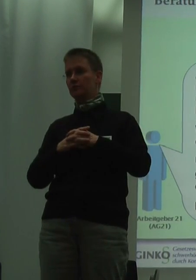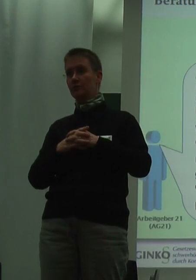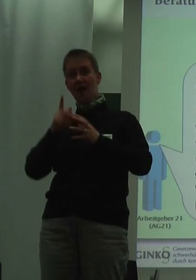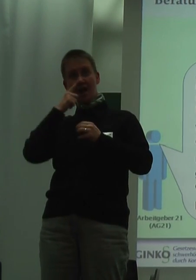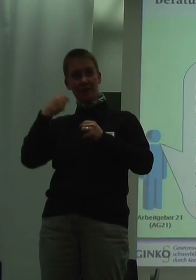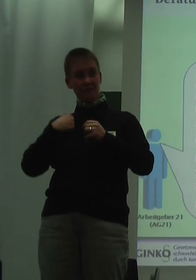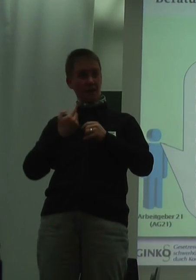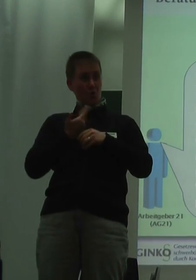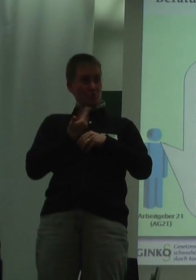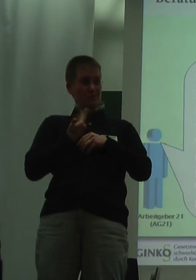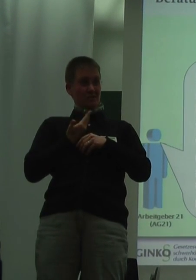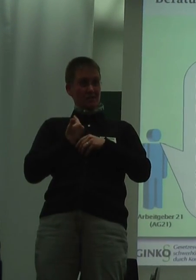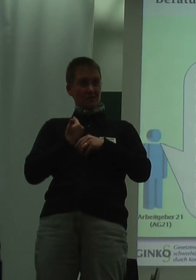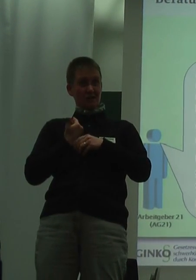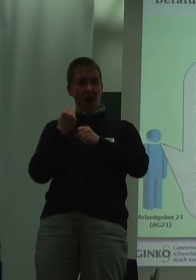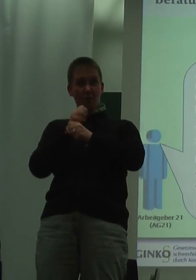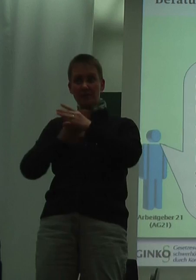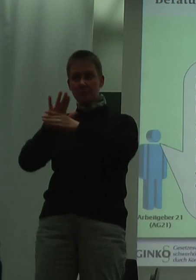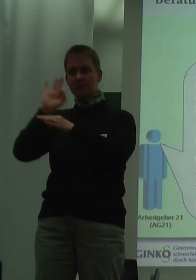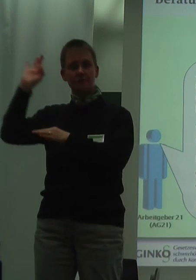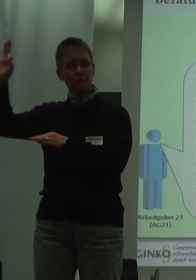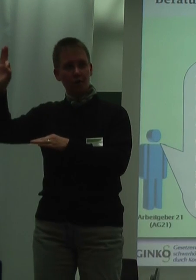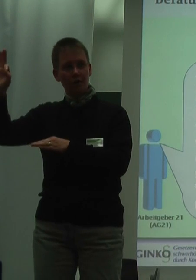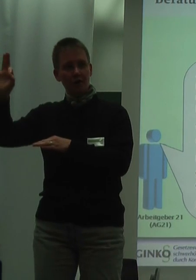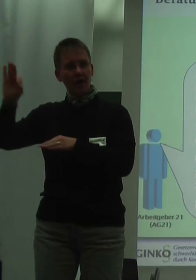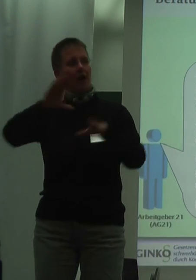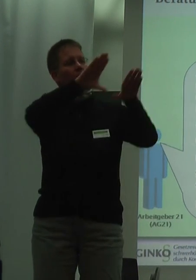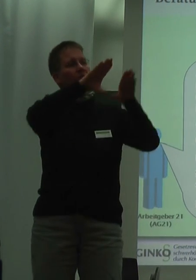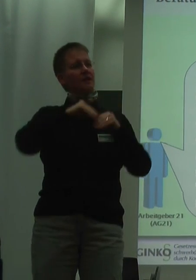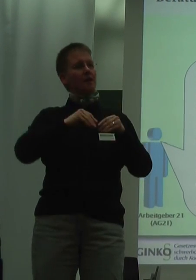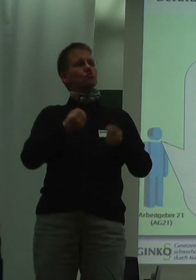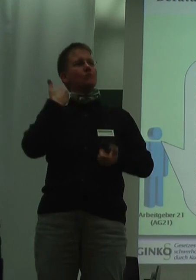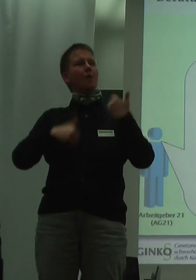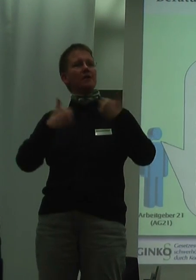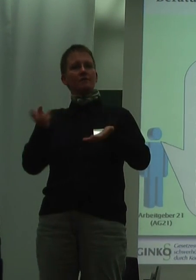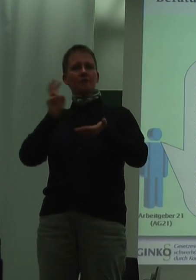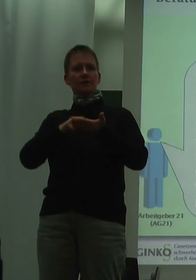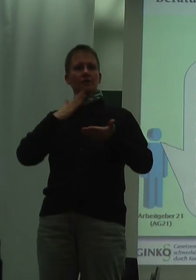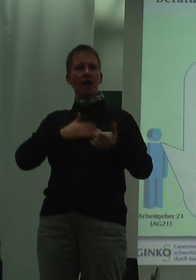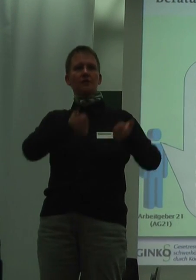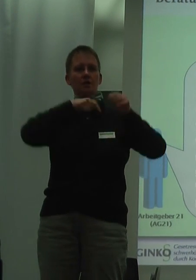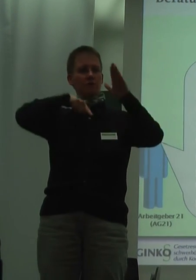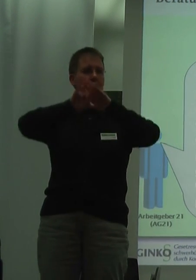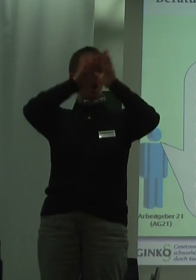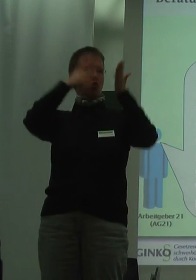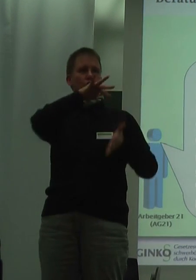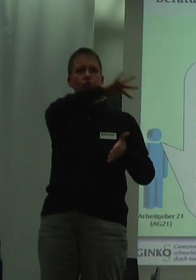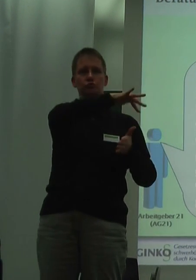unsicher sind bei der Einrichtung eines Arbeitsplatzes nehmen wir gern die Hilfe der Schwerbehindertenvertretung bei uns im Hause in Anspruch oder auf einen